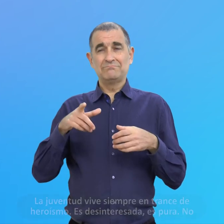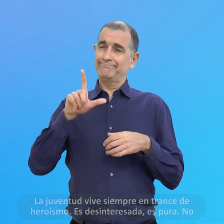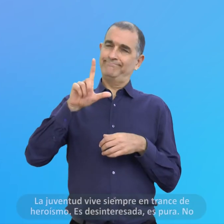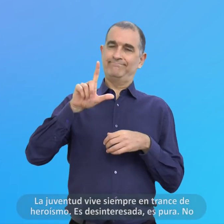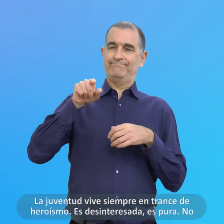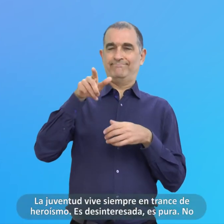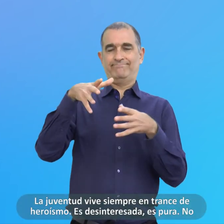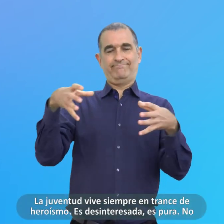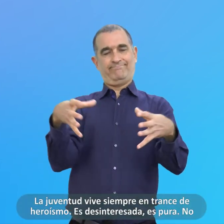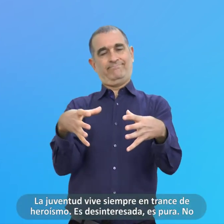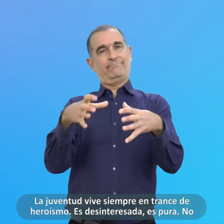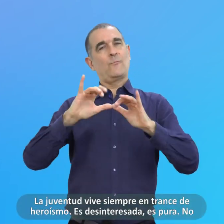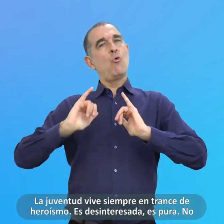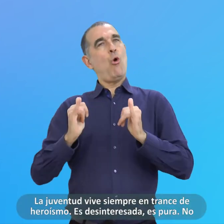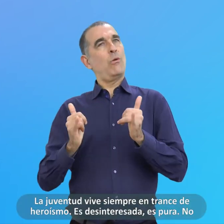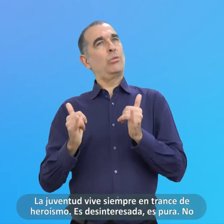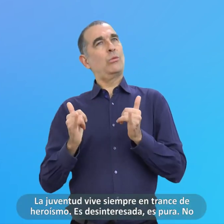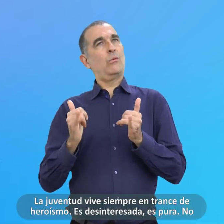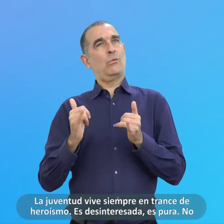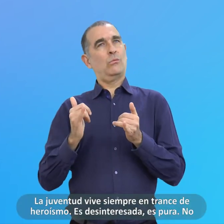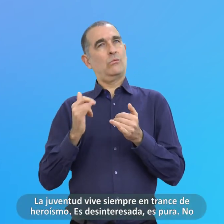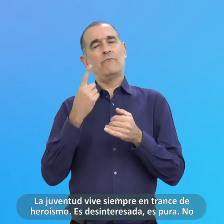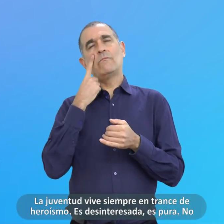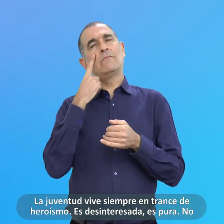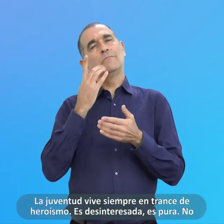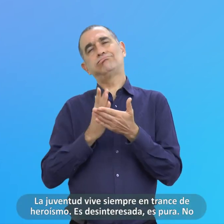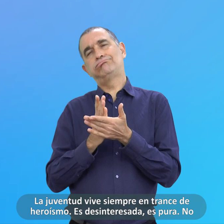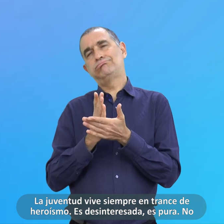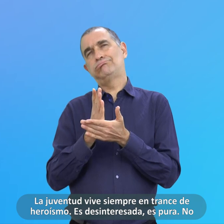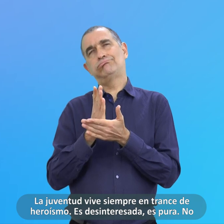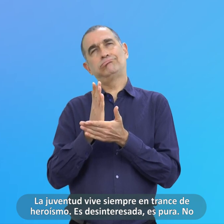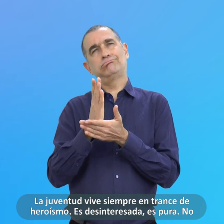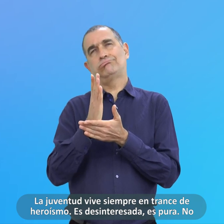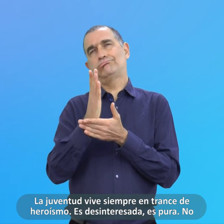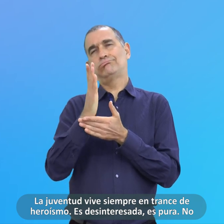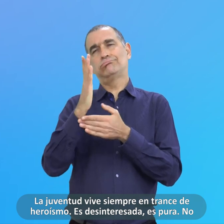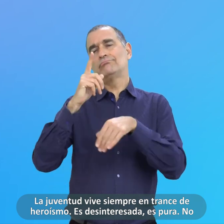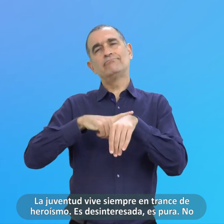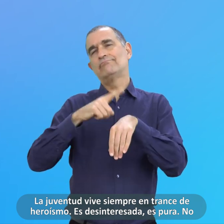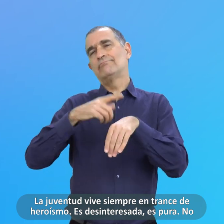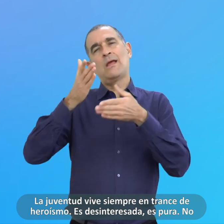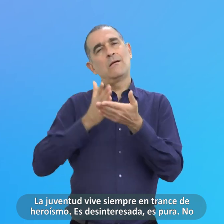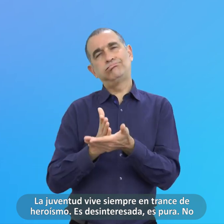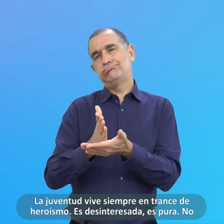La Juventud Vive Siempre En Trance De Heroísmo Es